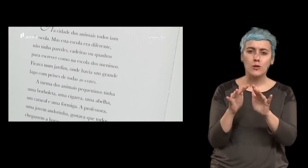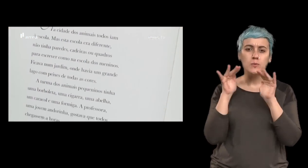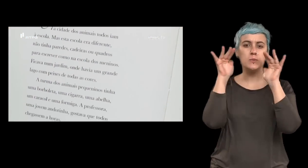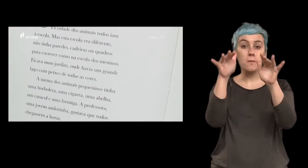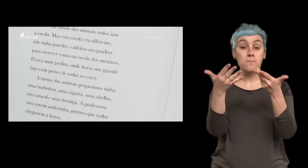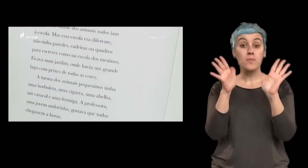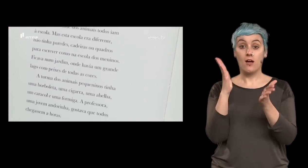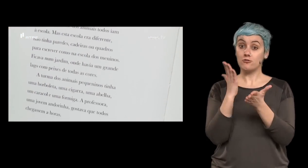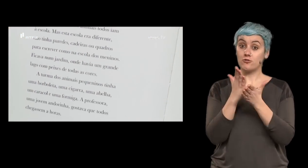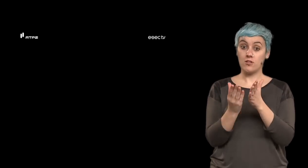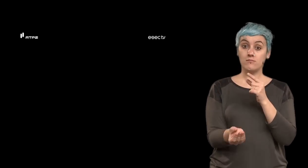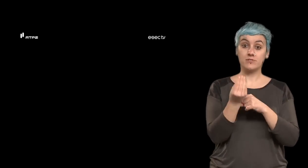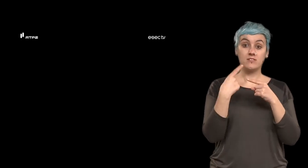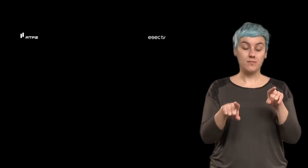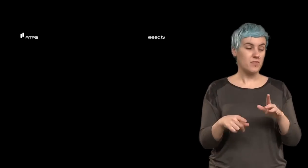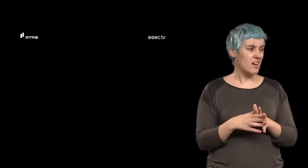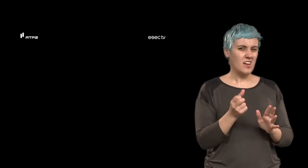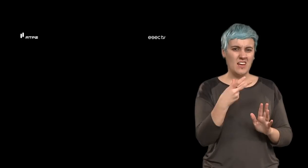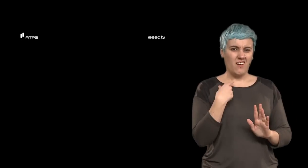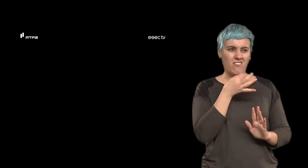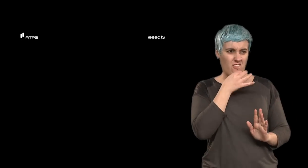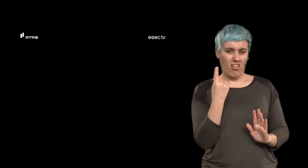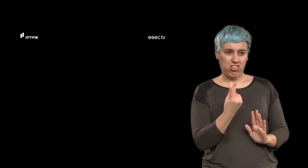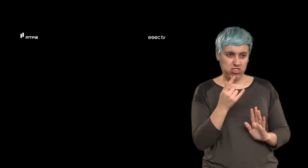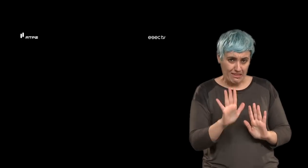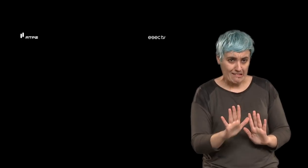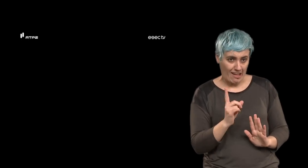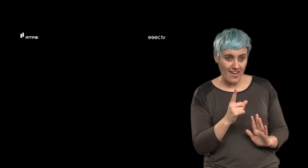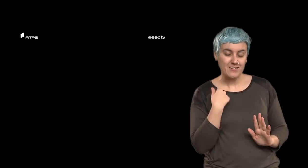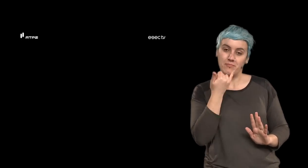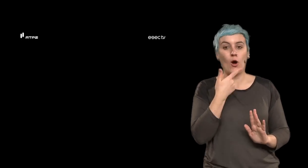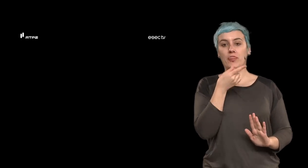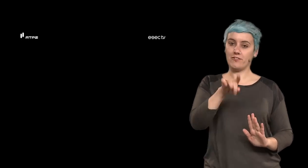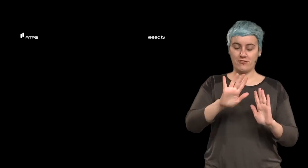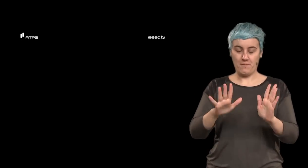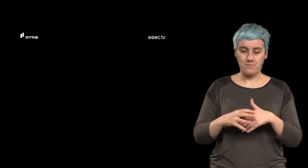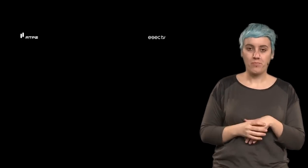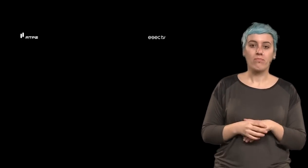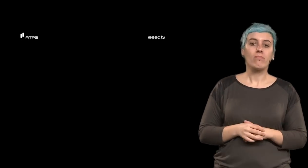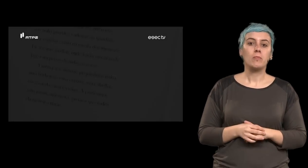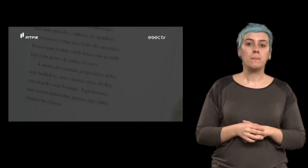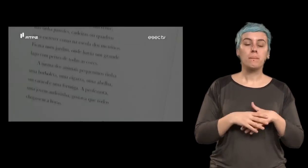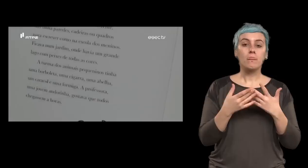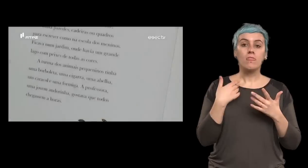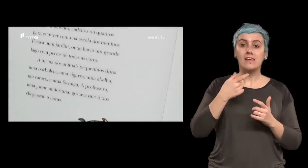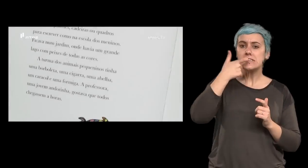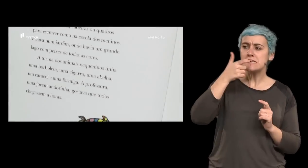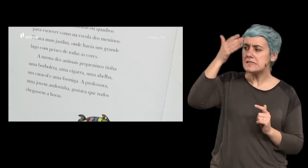escola era diferente tá? mais devagar? então vá não tinha paredes